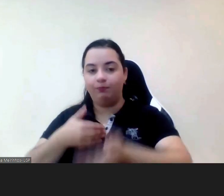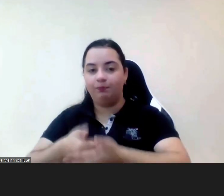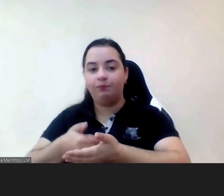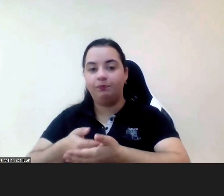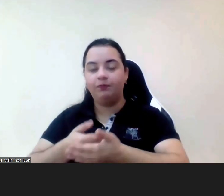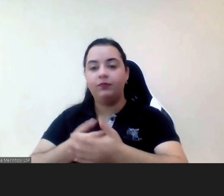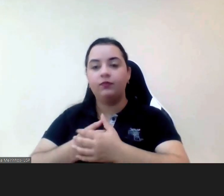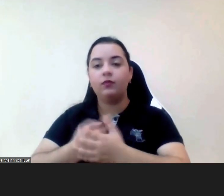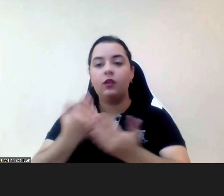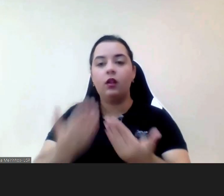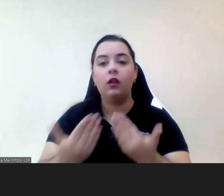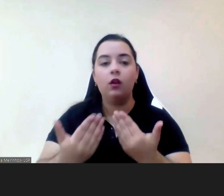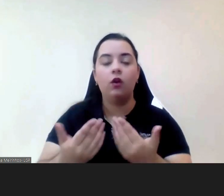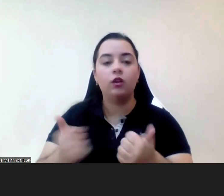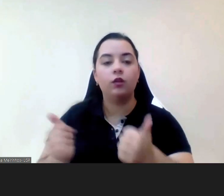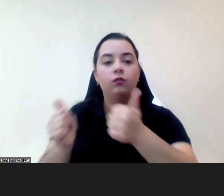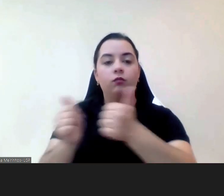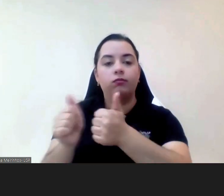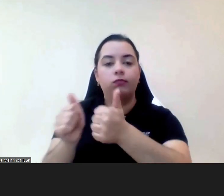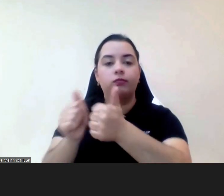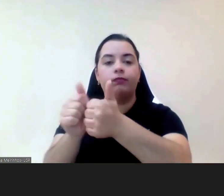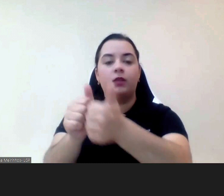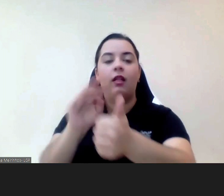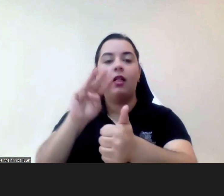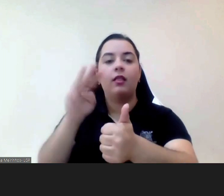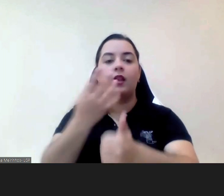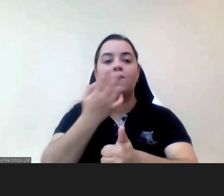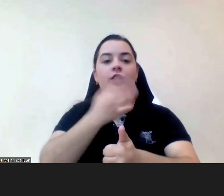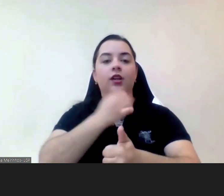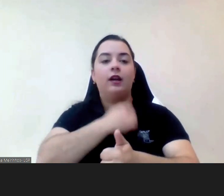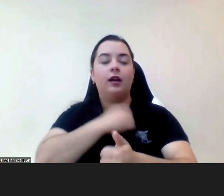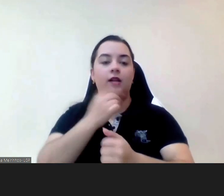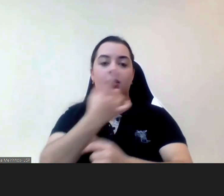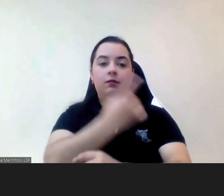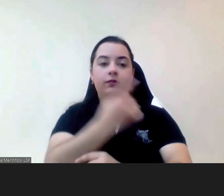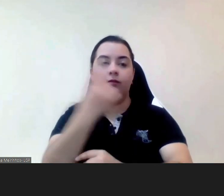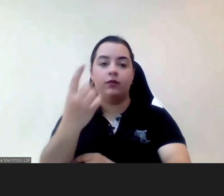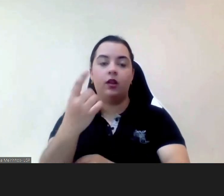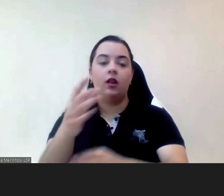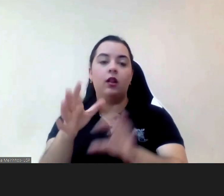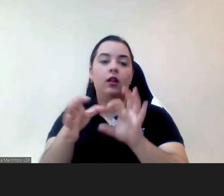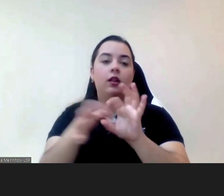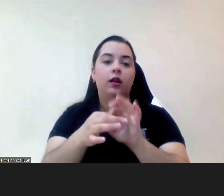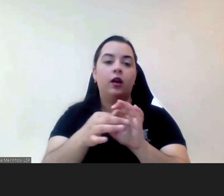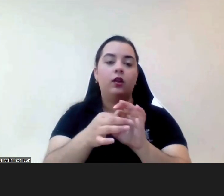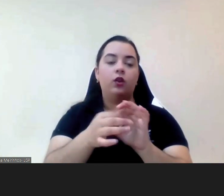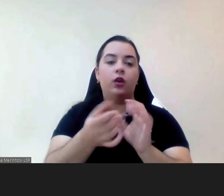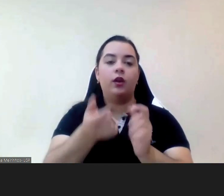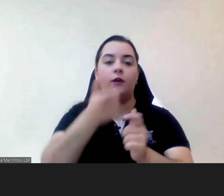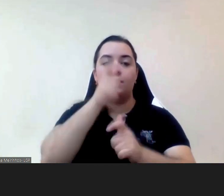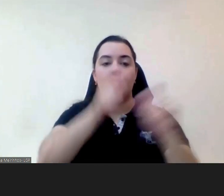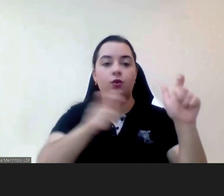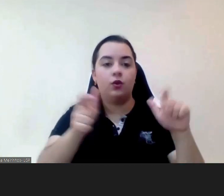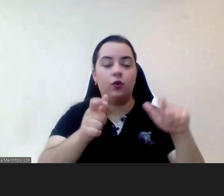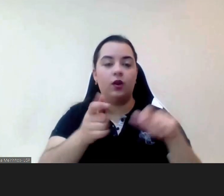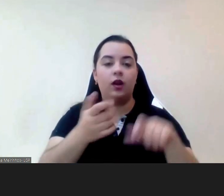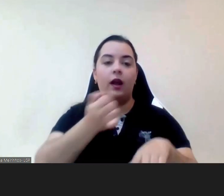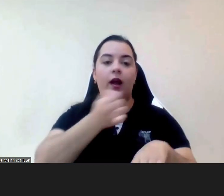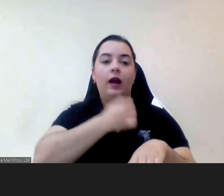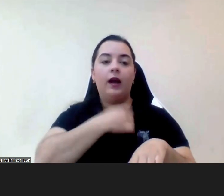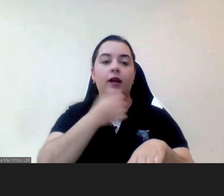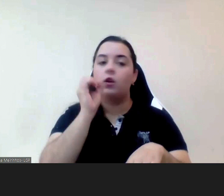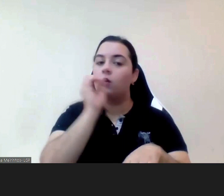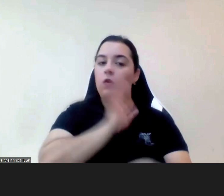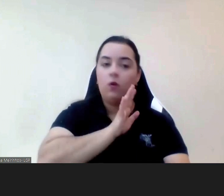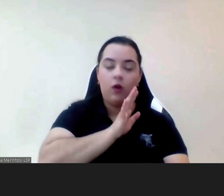individuais para pessoas em situação de sem-abrigo com doença mental no modelo de housing